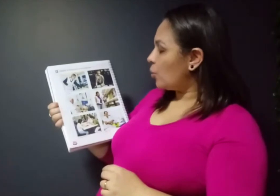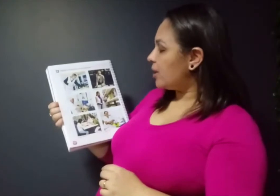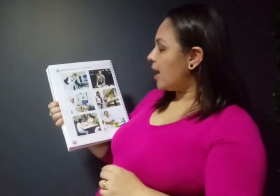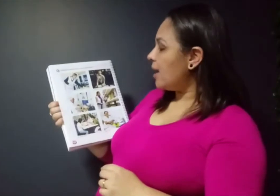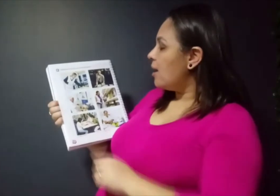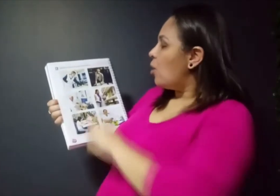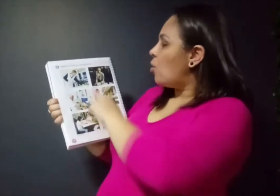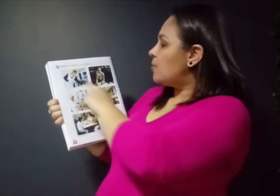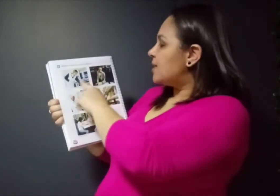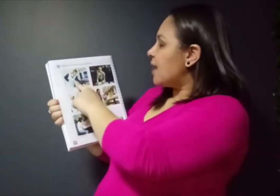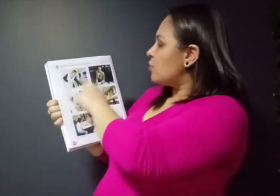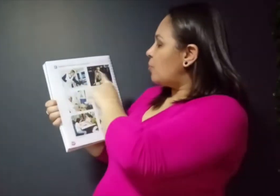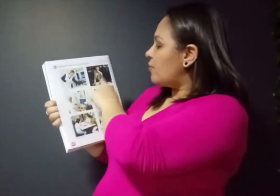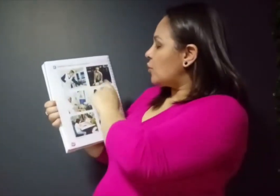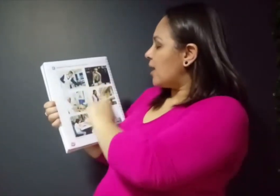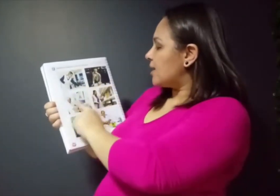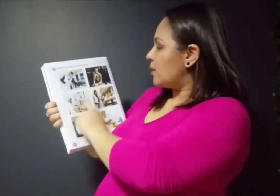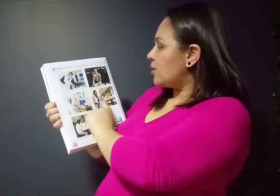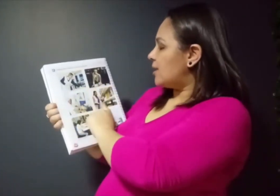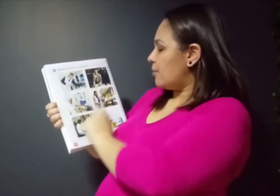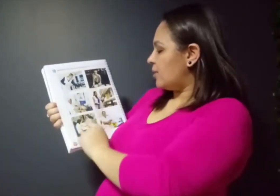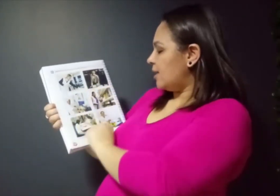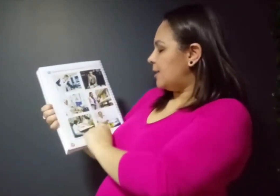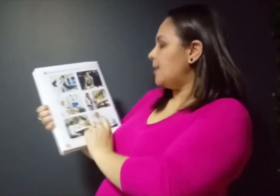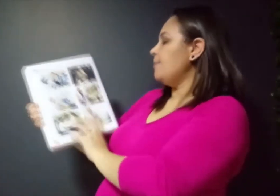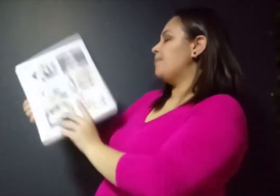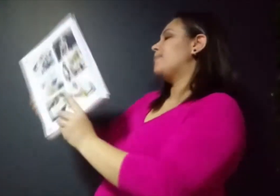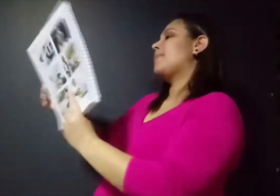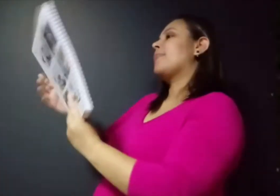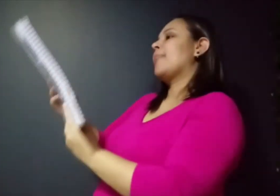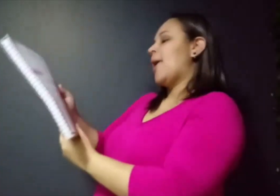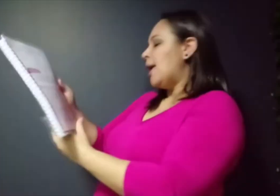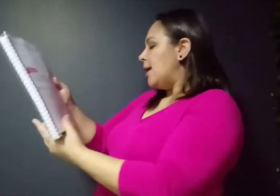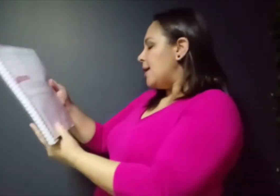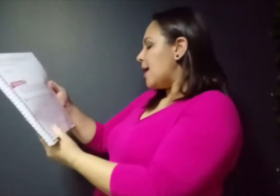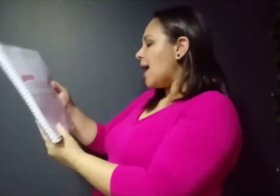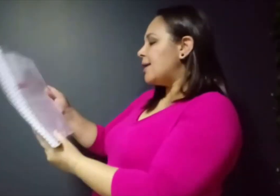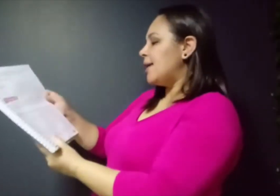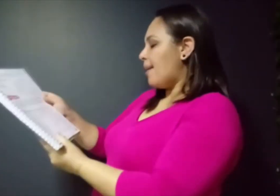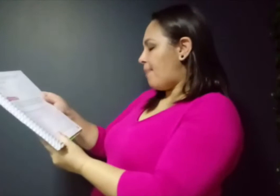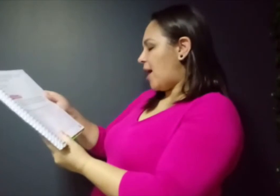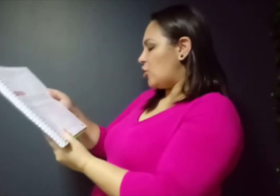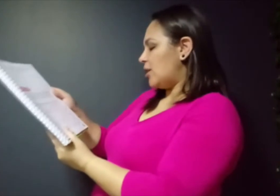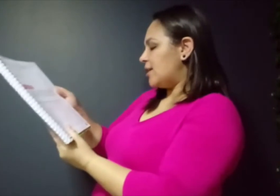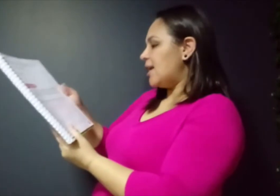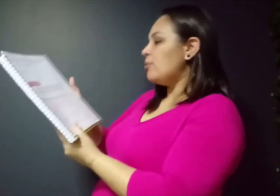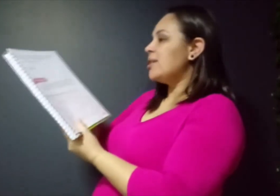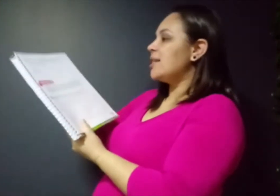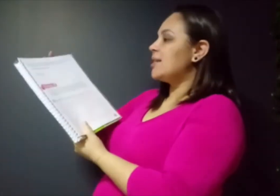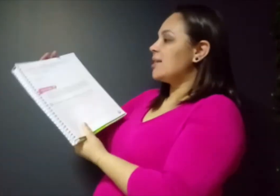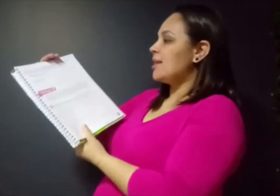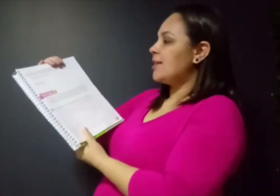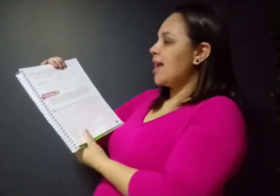ok? Observe os profissionais que nós temos aqui. E aqui na página 163,